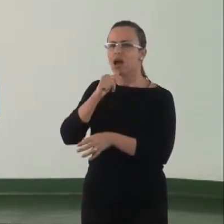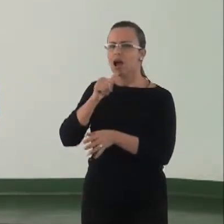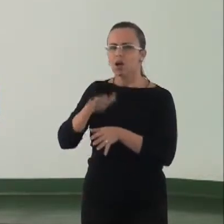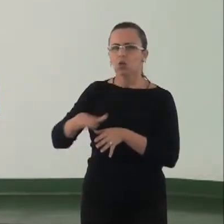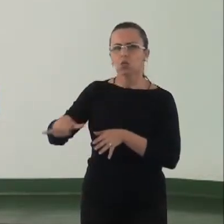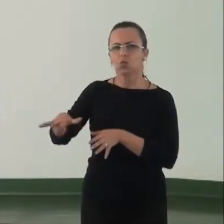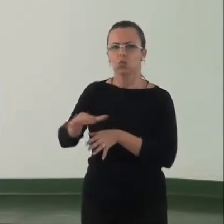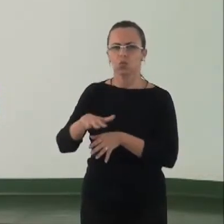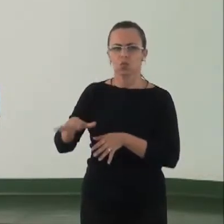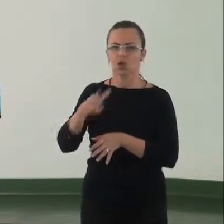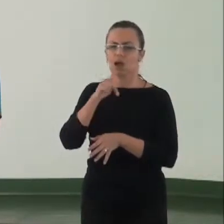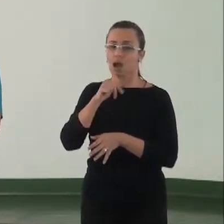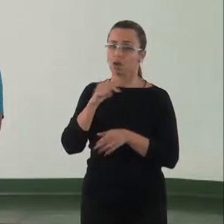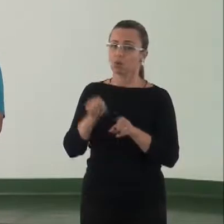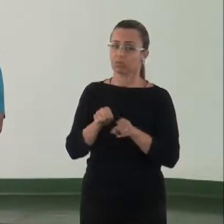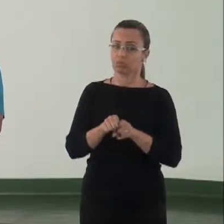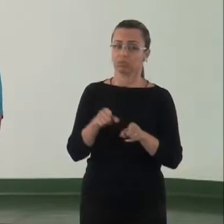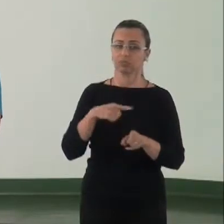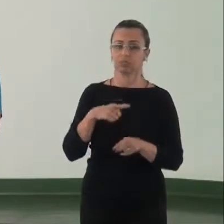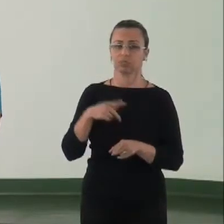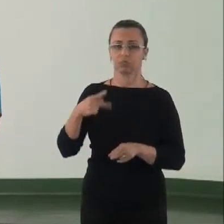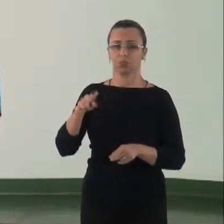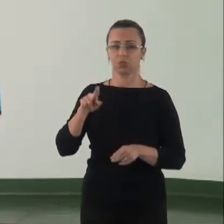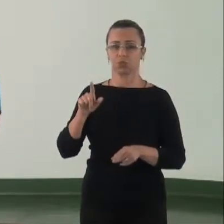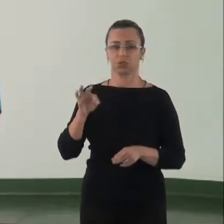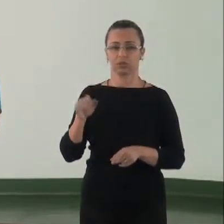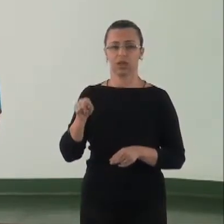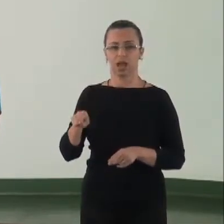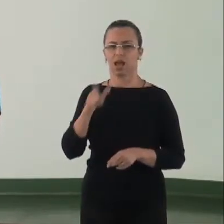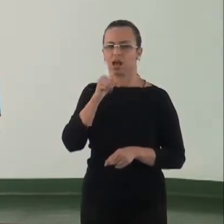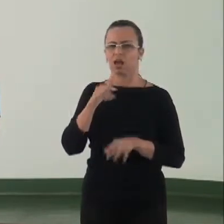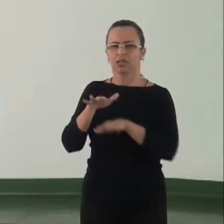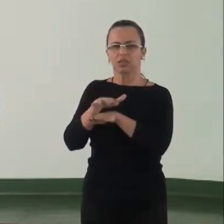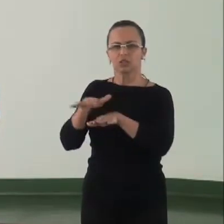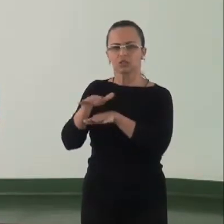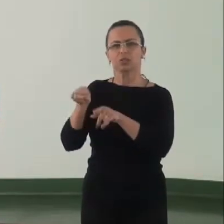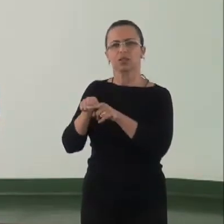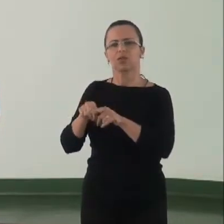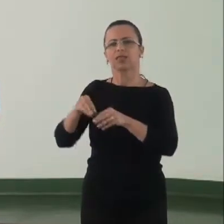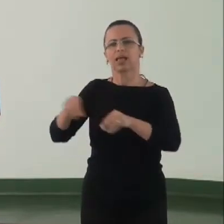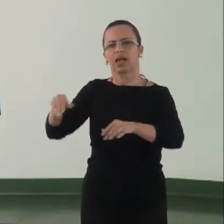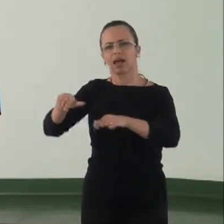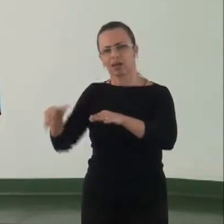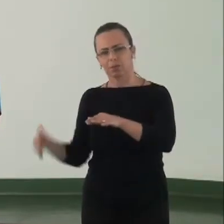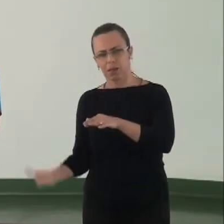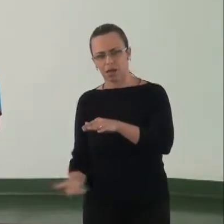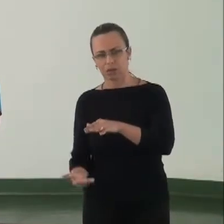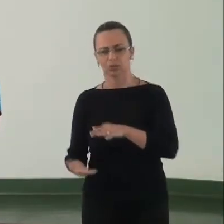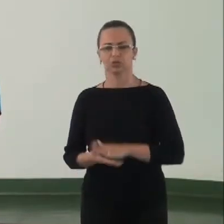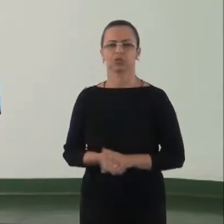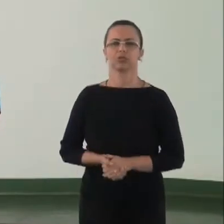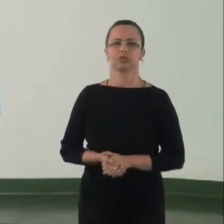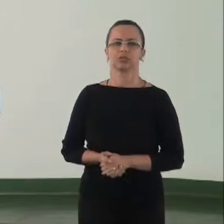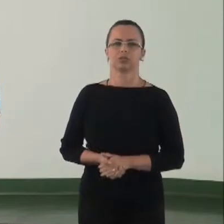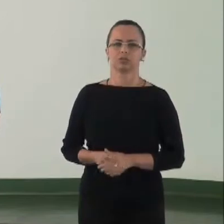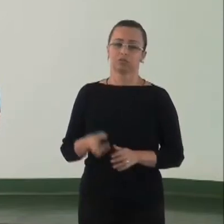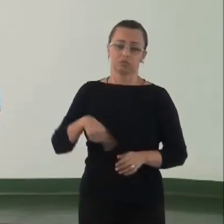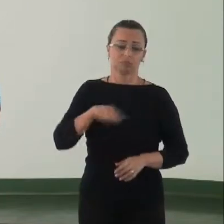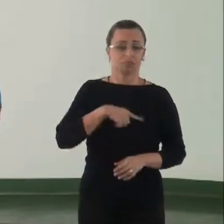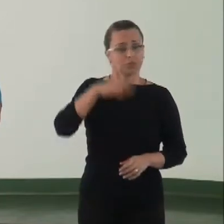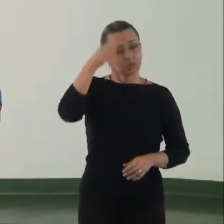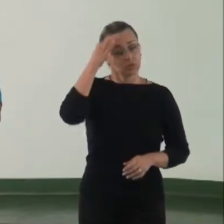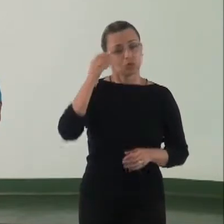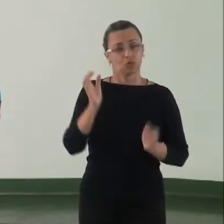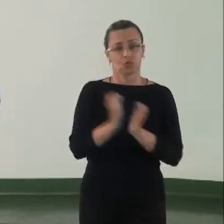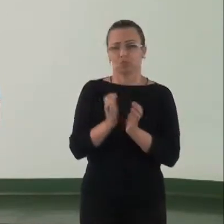na água bruta e na água potável. Água bruta entendida como água superficial e subterrânea. É entendimento do grupo que nós não